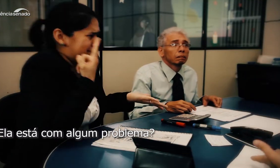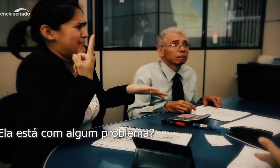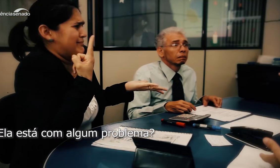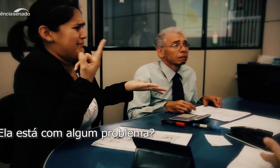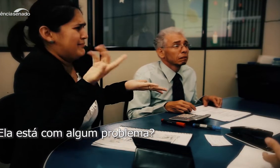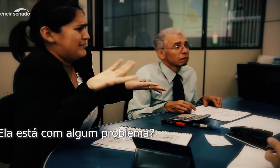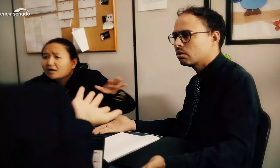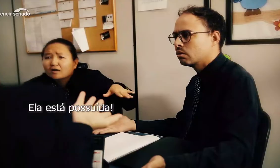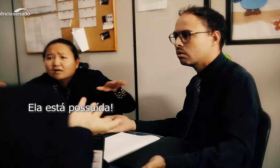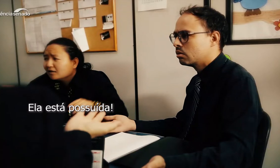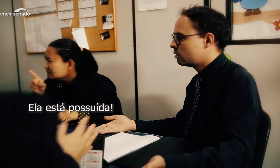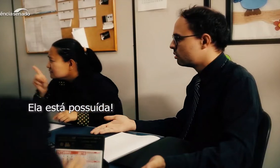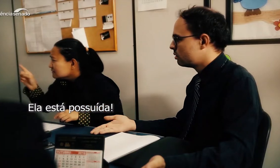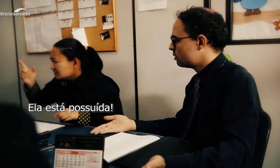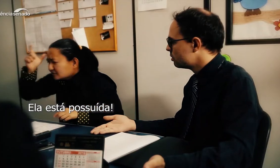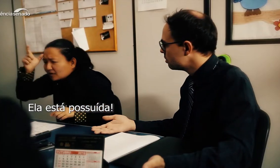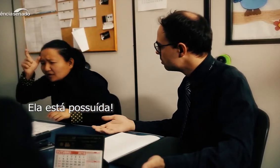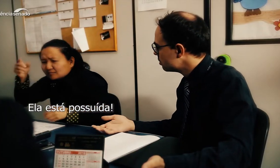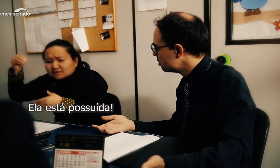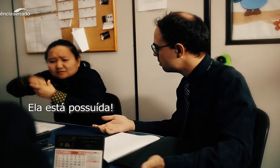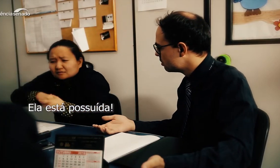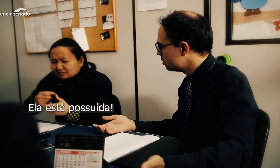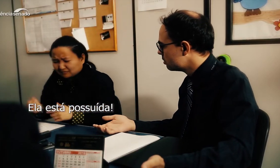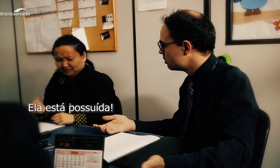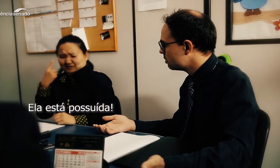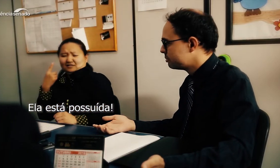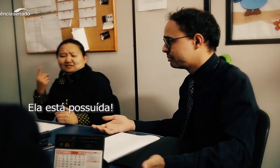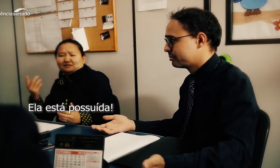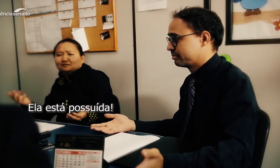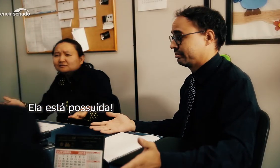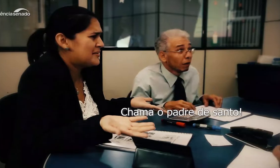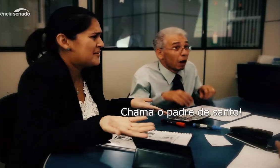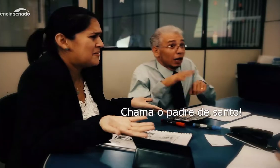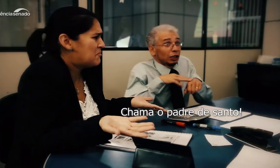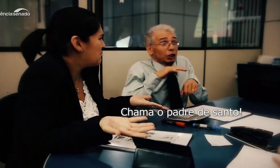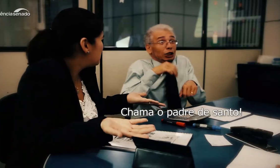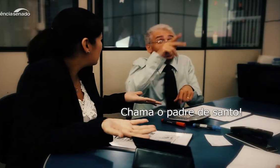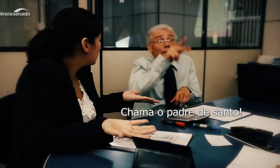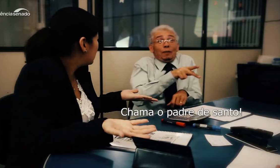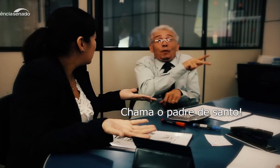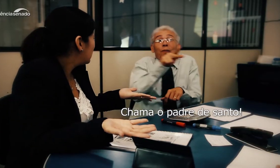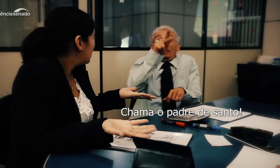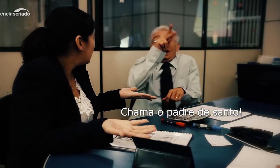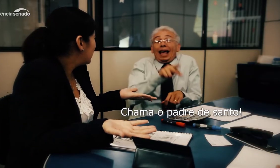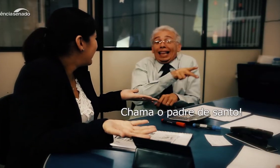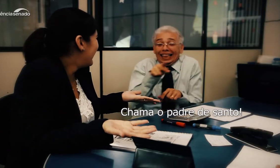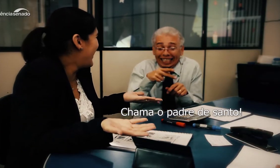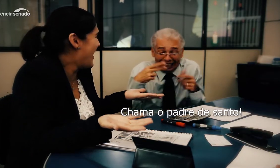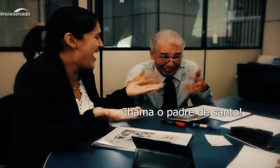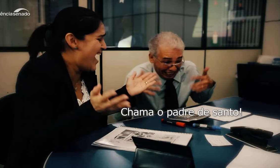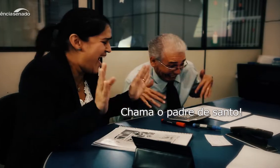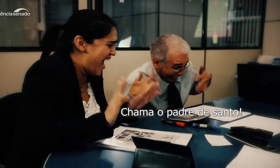amarelo mostra o investimento com licença.